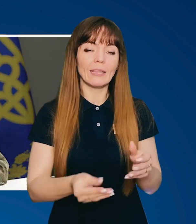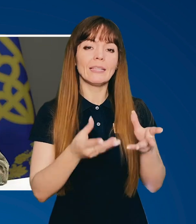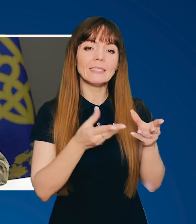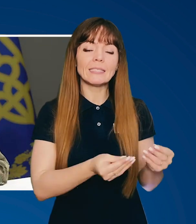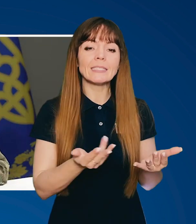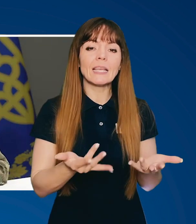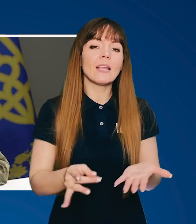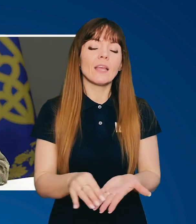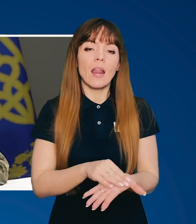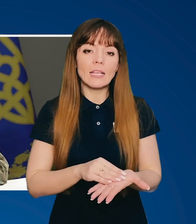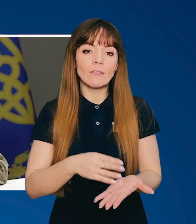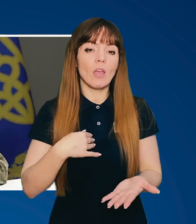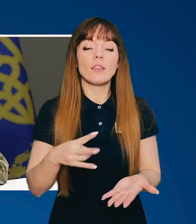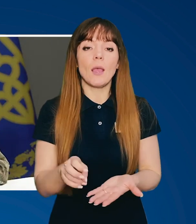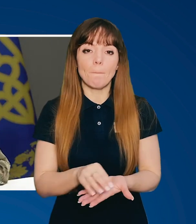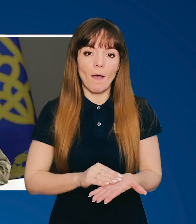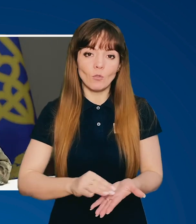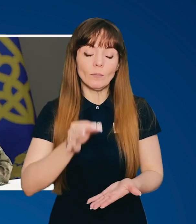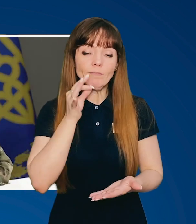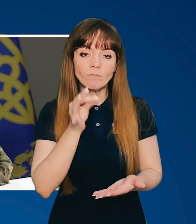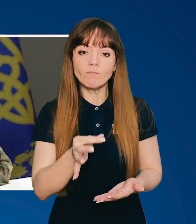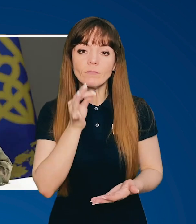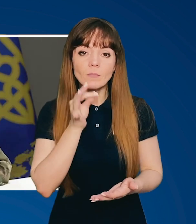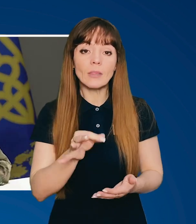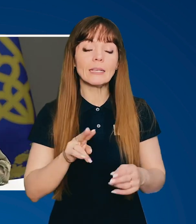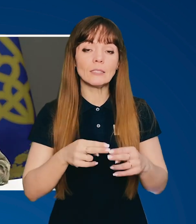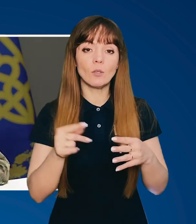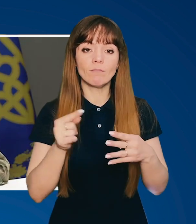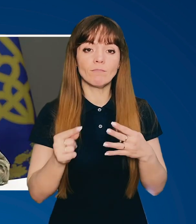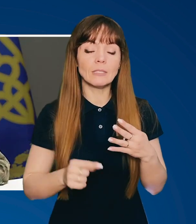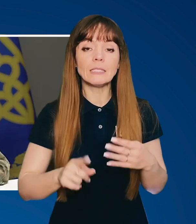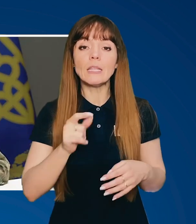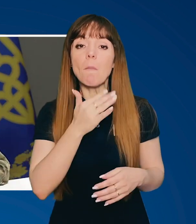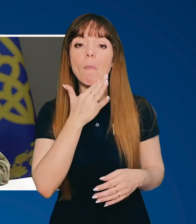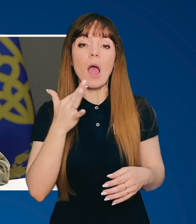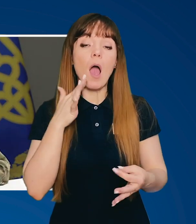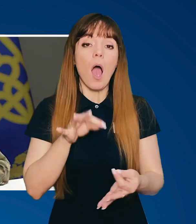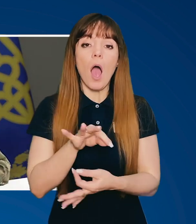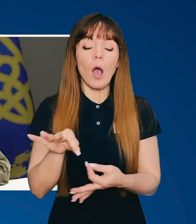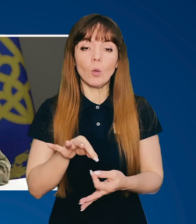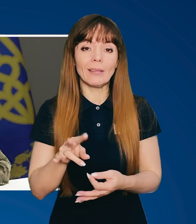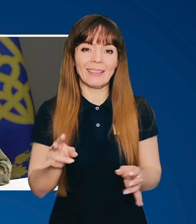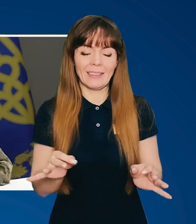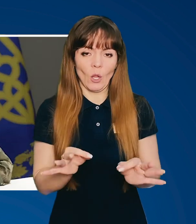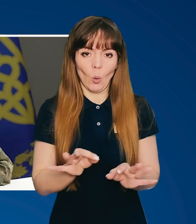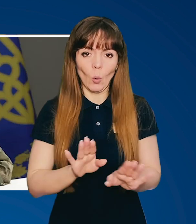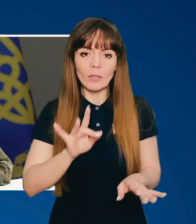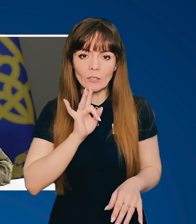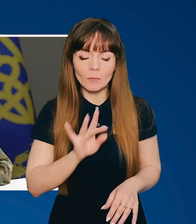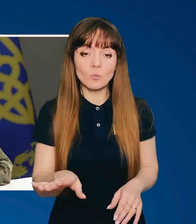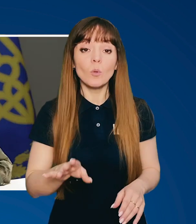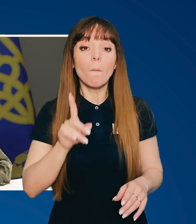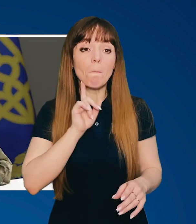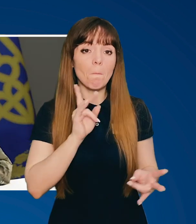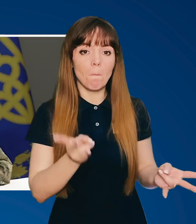тиск. І скільки б разів я не повторював, всього цього забагато ніколи не буде, допоки йде війна.